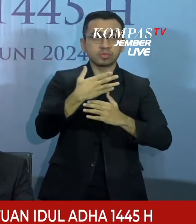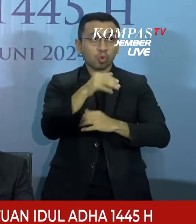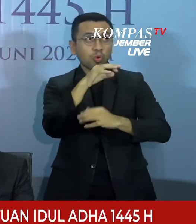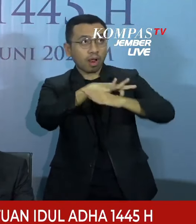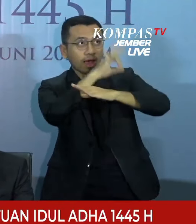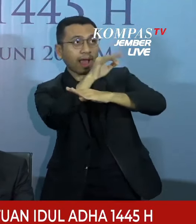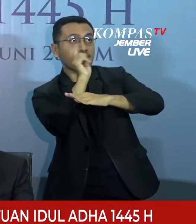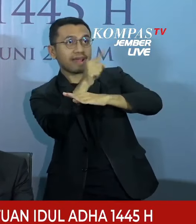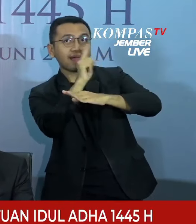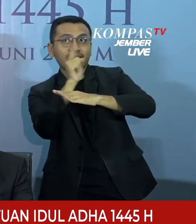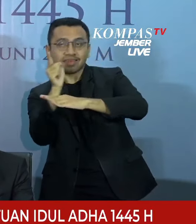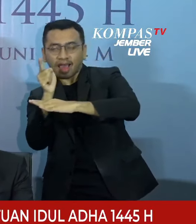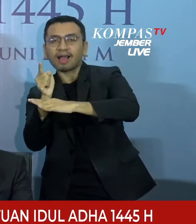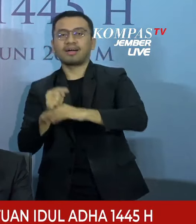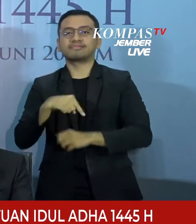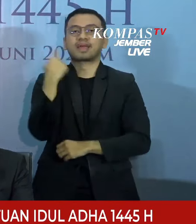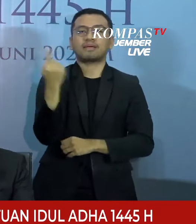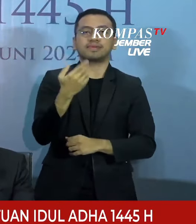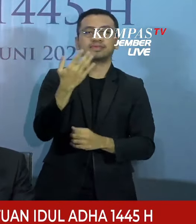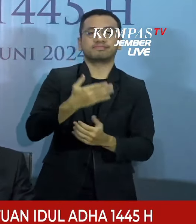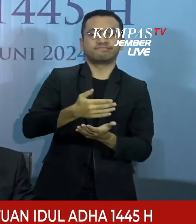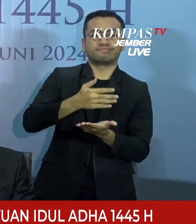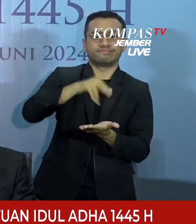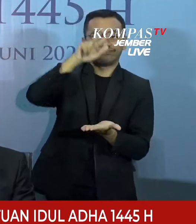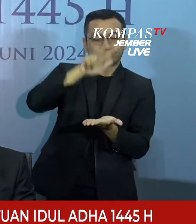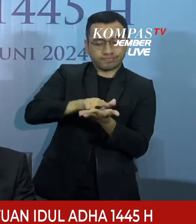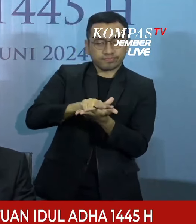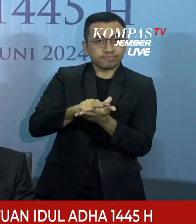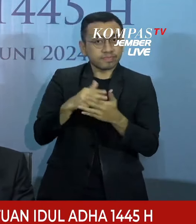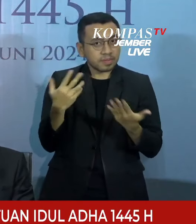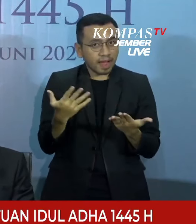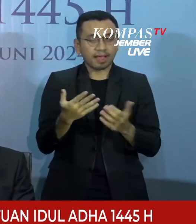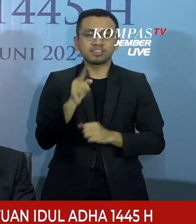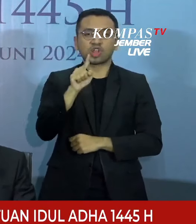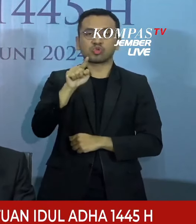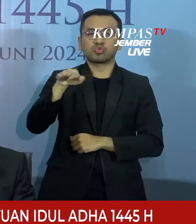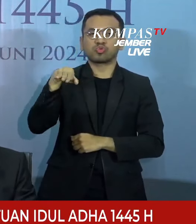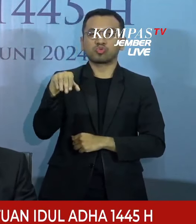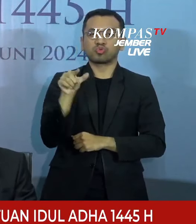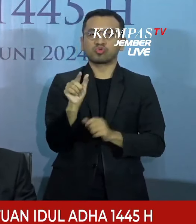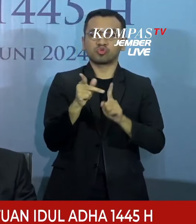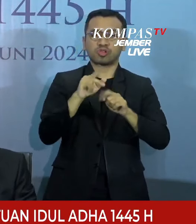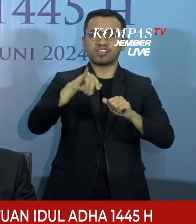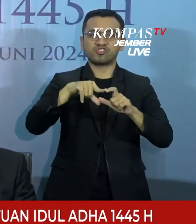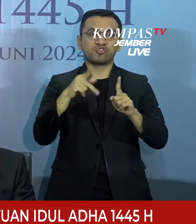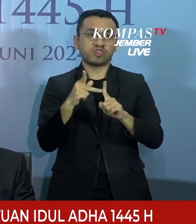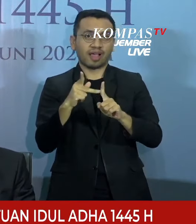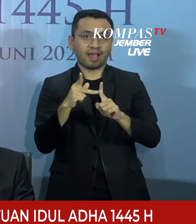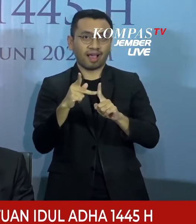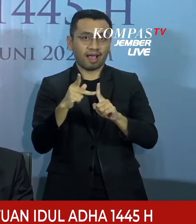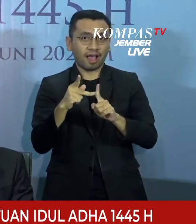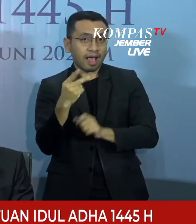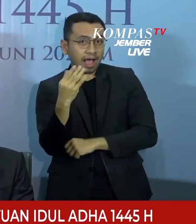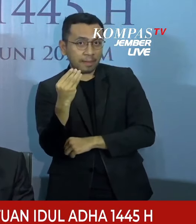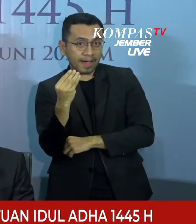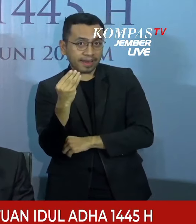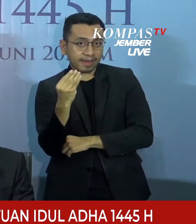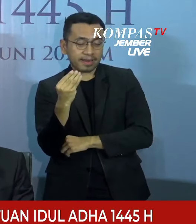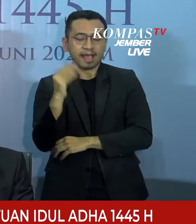1 Julhijah tahun 1445 Hijriah jatuh pada hari